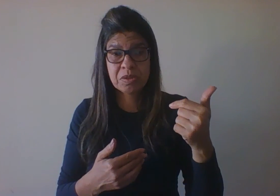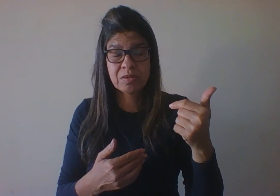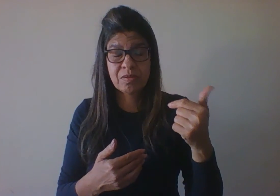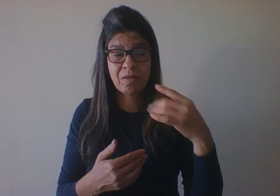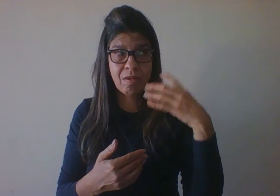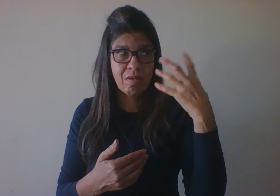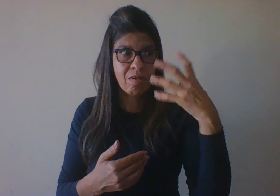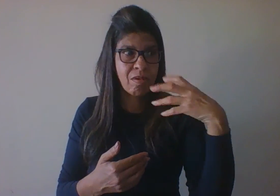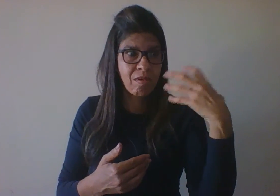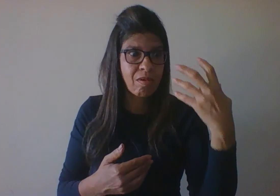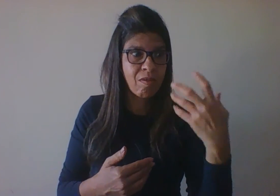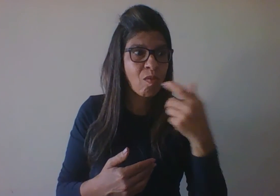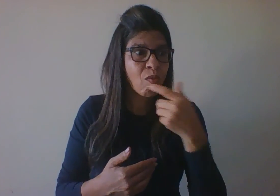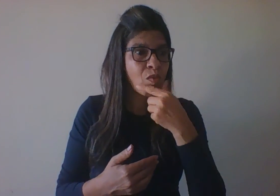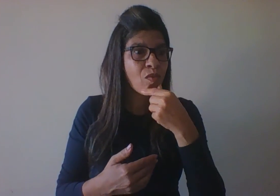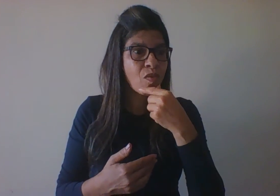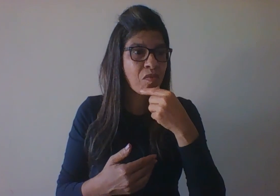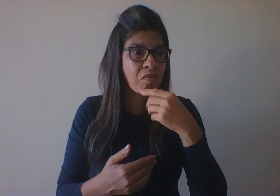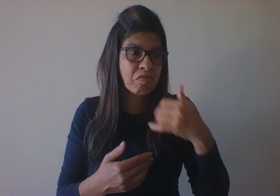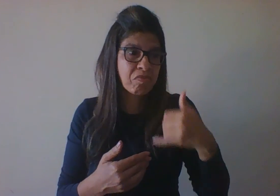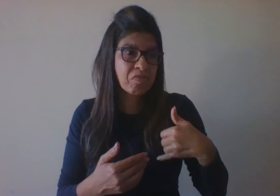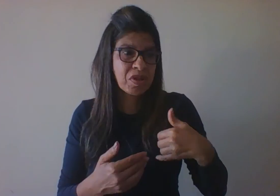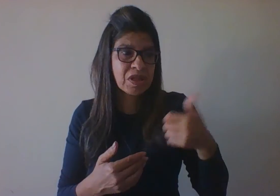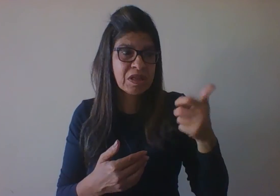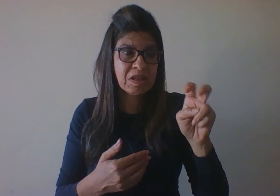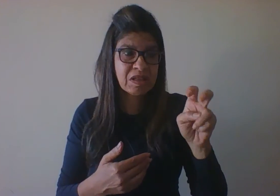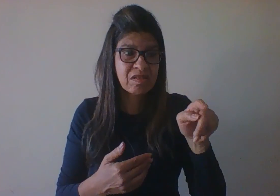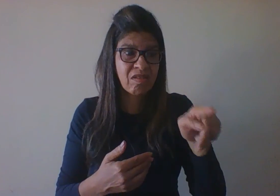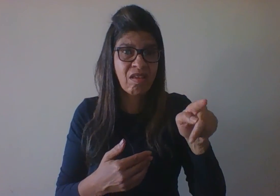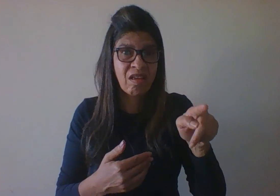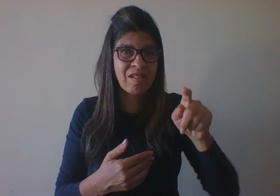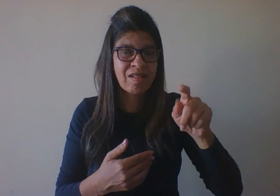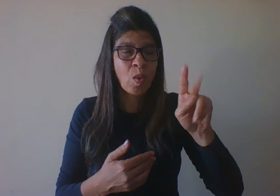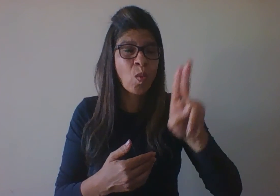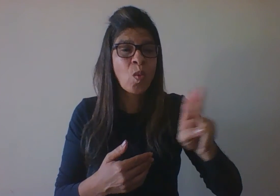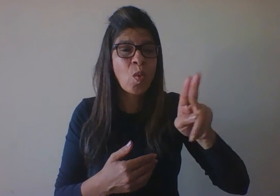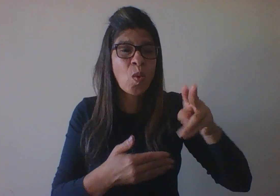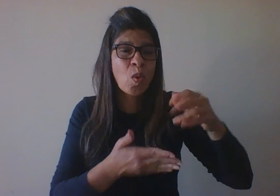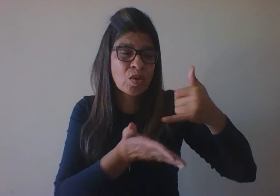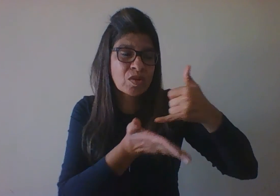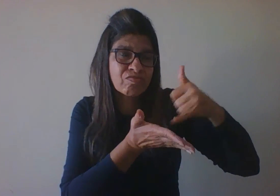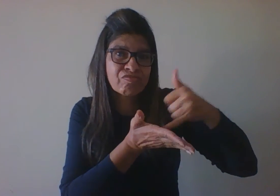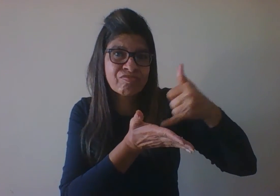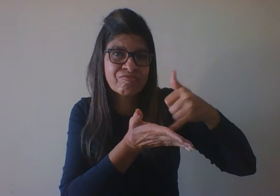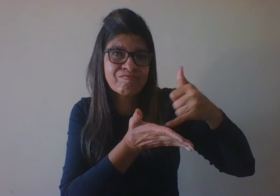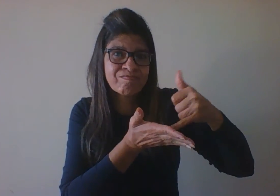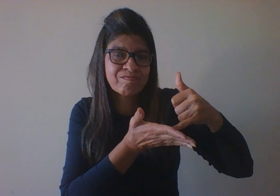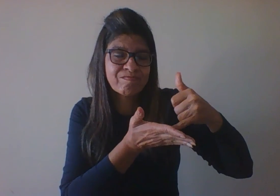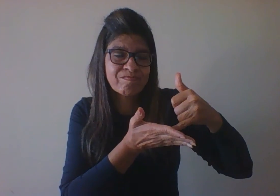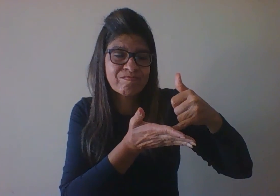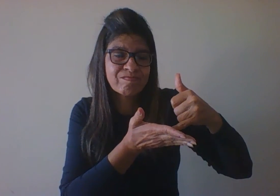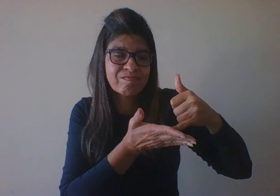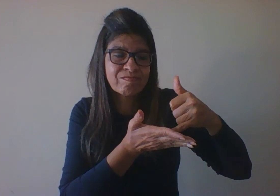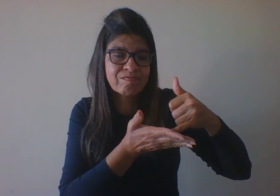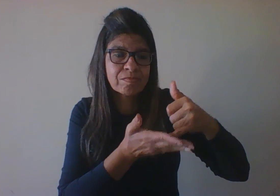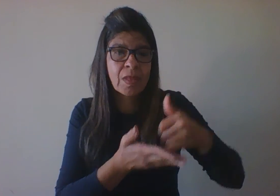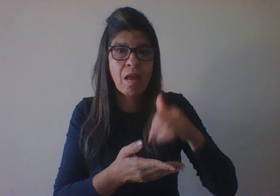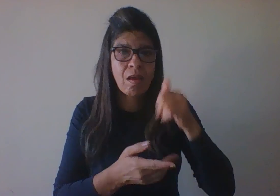rapaz de 15 usuário de crack. A chance desses dois engravidarem existe. Desse